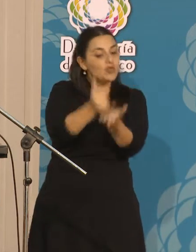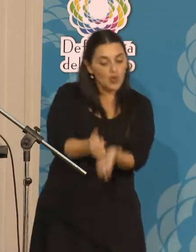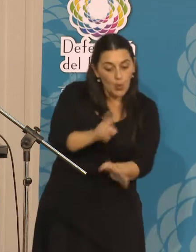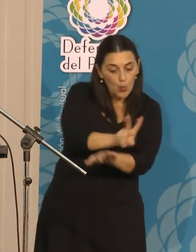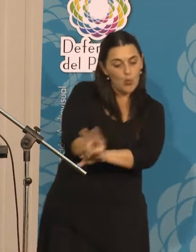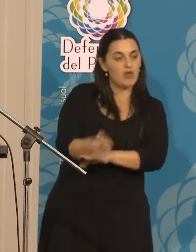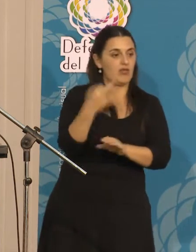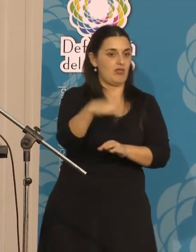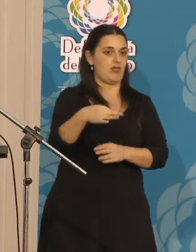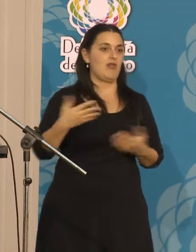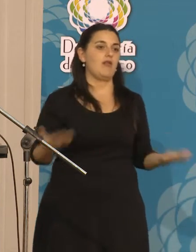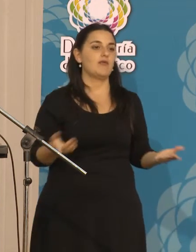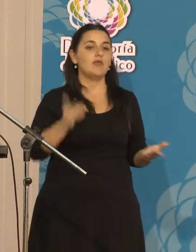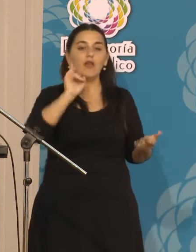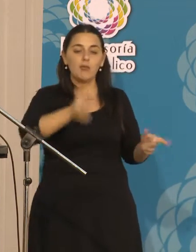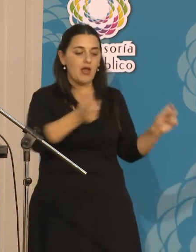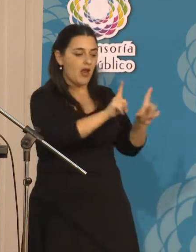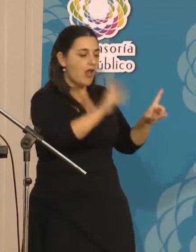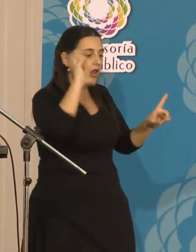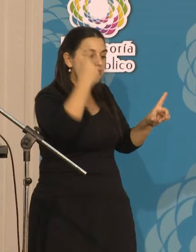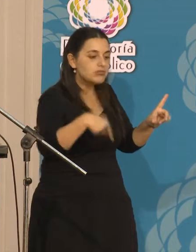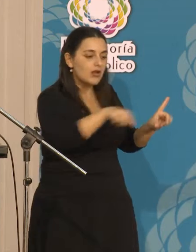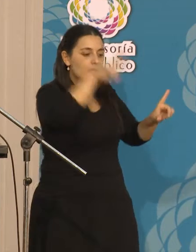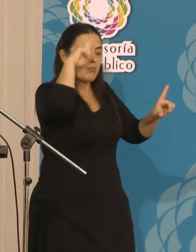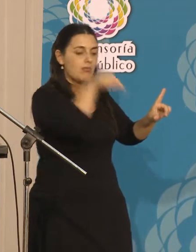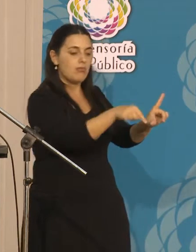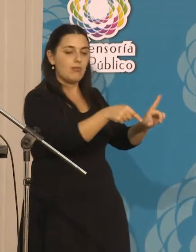Y respecto también a los medios, quería puntualizar que,